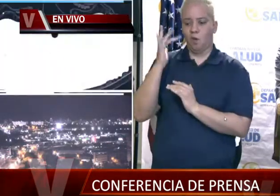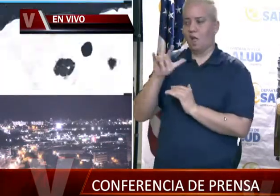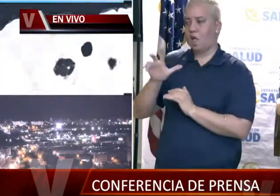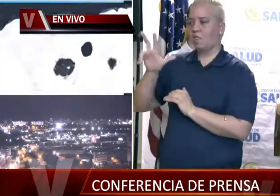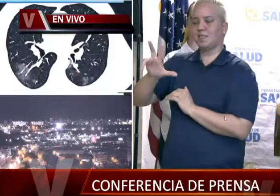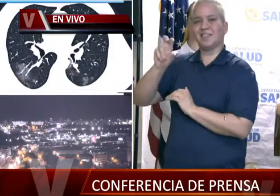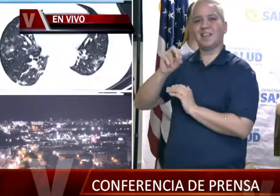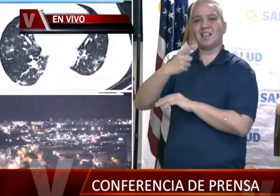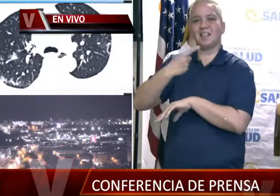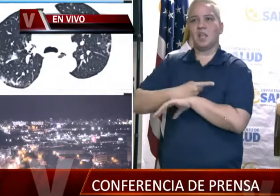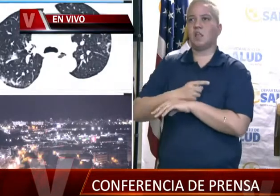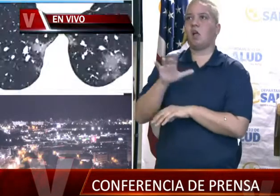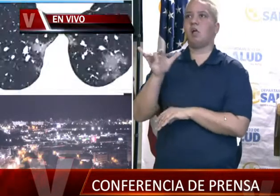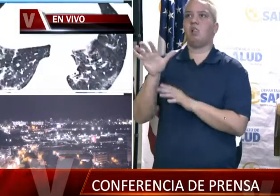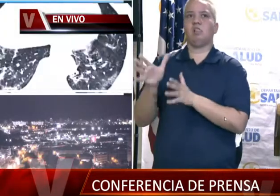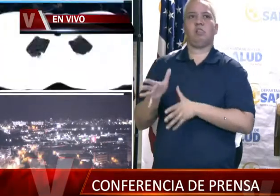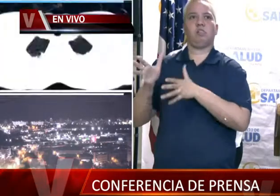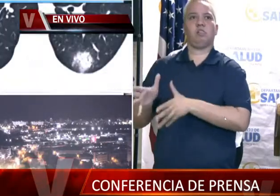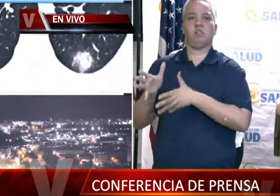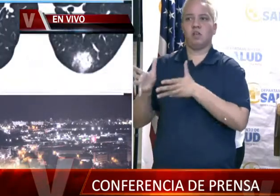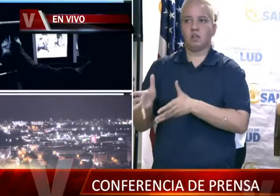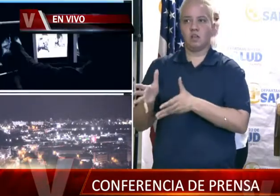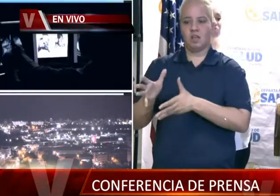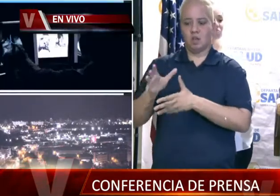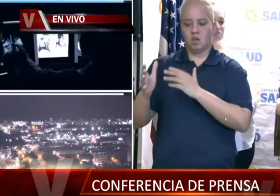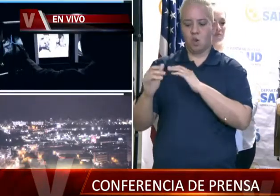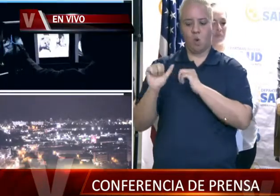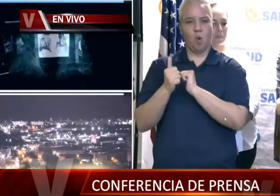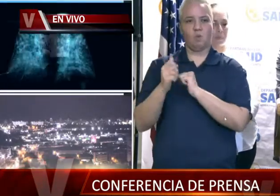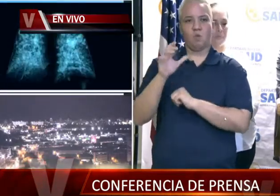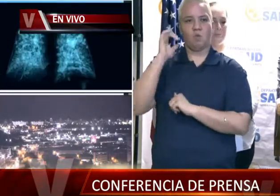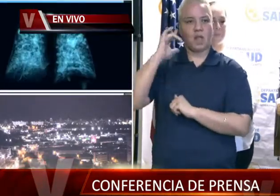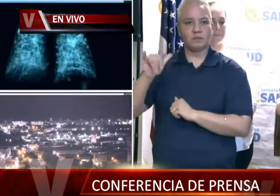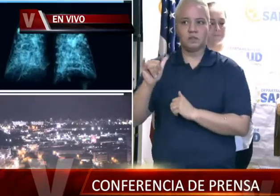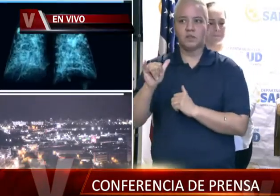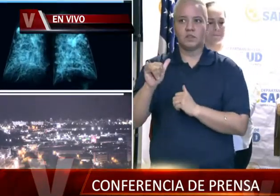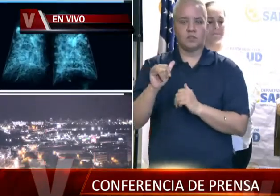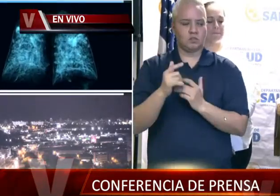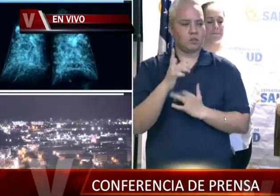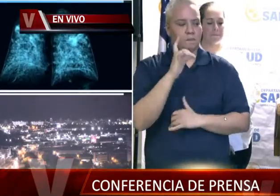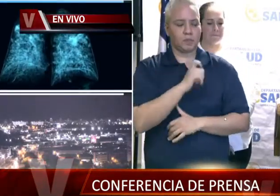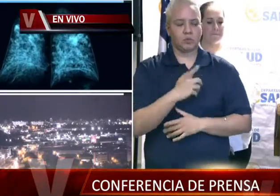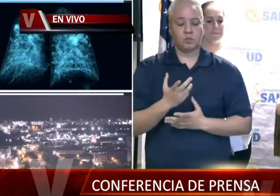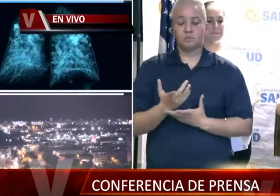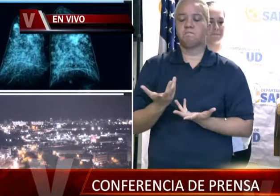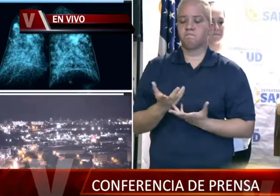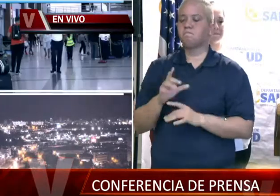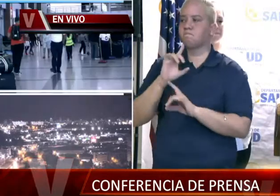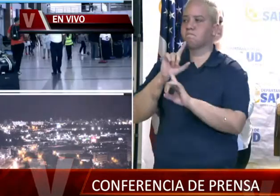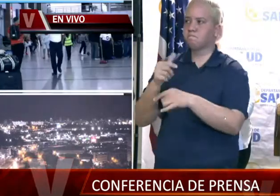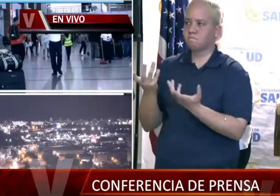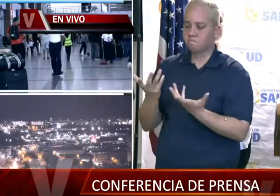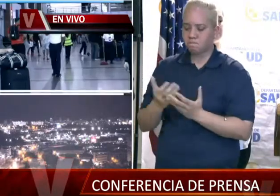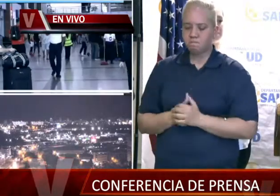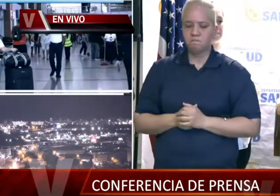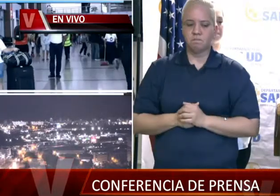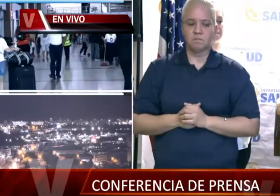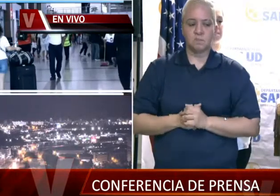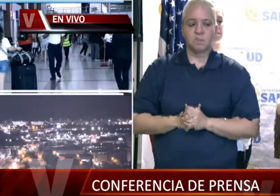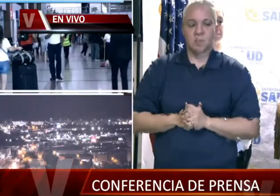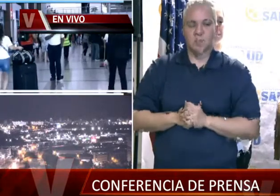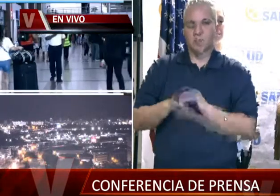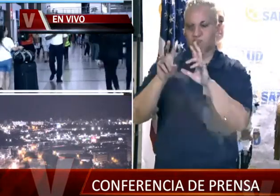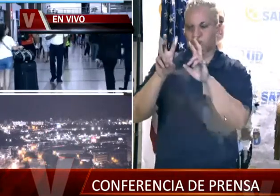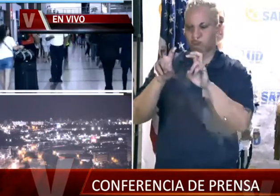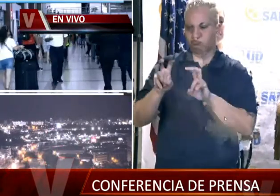varados como en la costa de California. Y nos juntaron a nosotros para bajarse, pregunto yo. Sí, la respuesta es que de la investigación que está